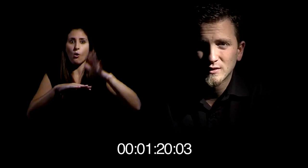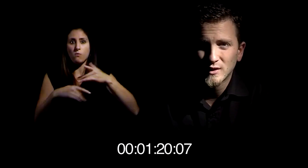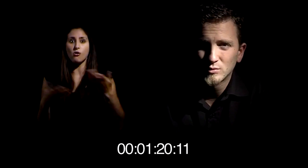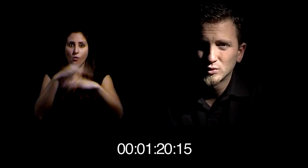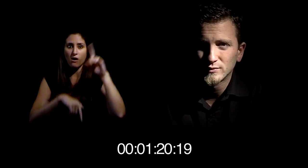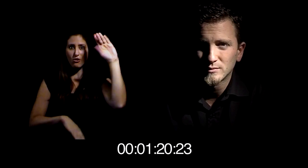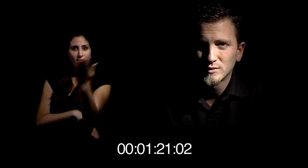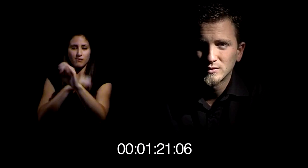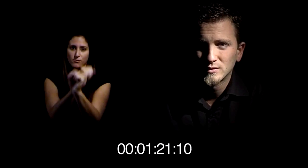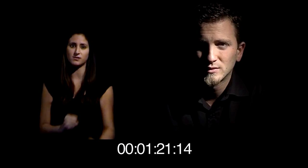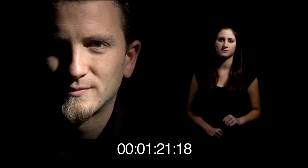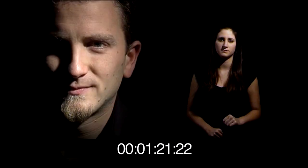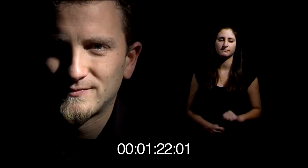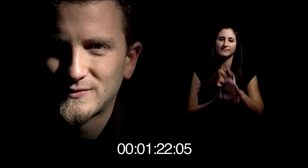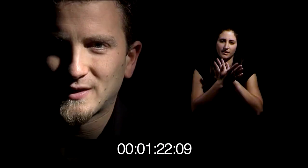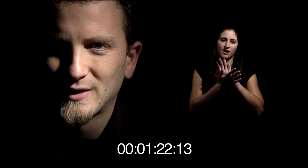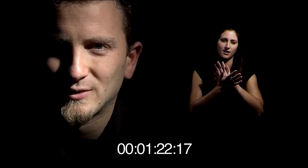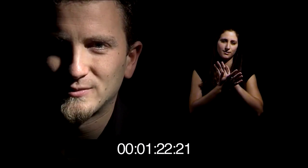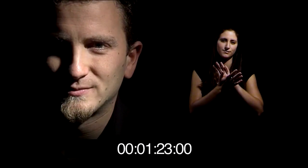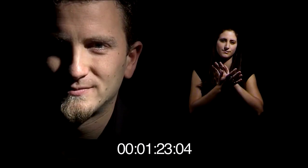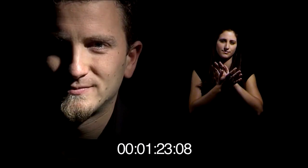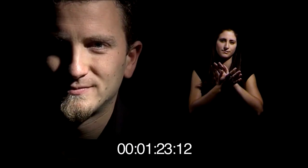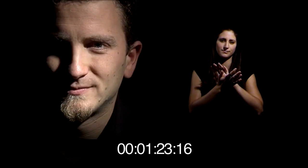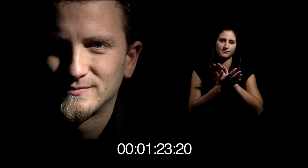decidieron nacer en un mundo enfermo. Tranquilo.